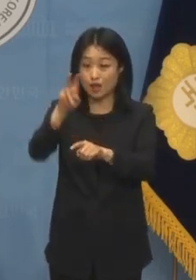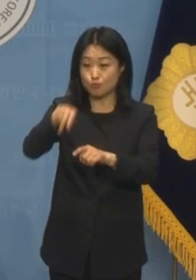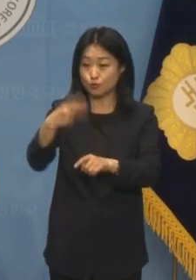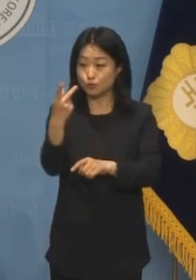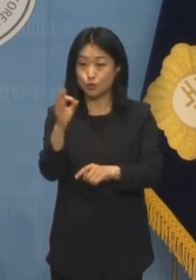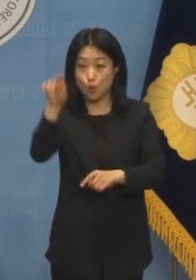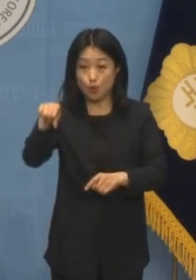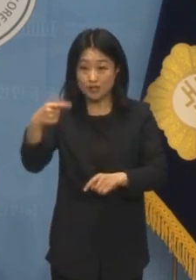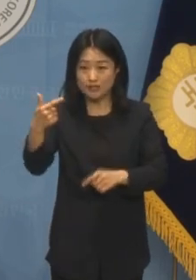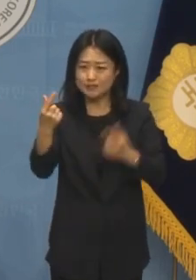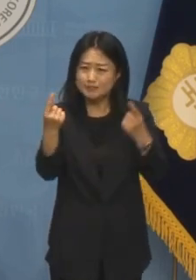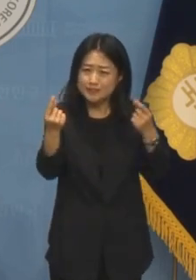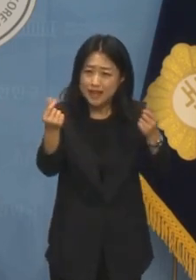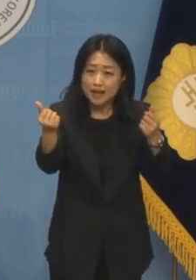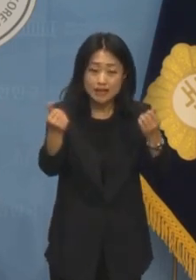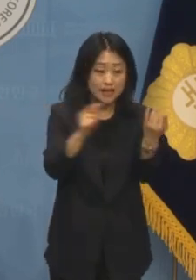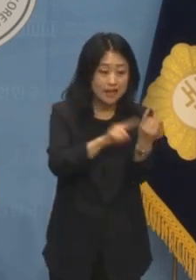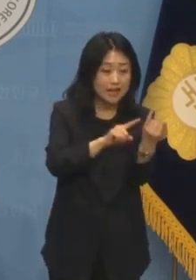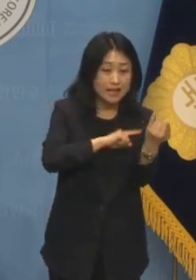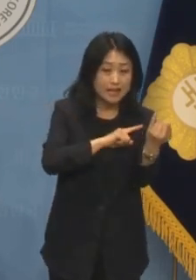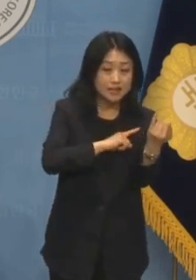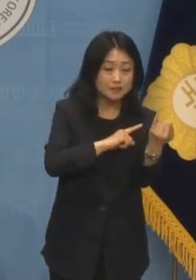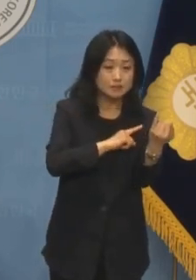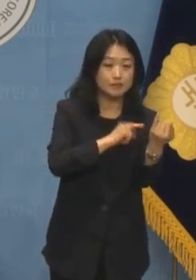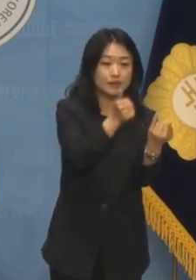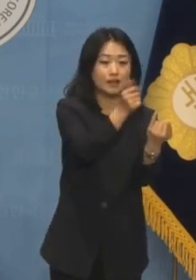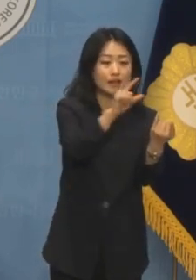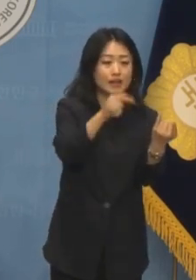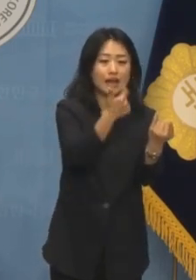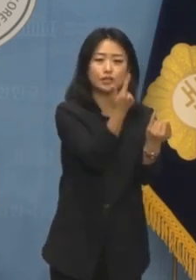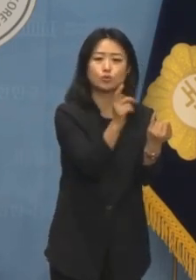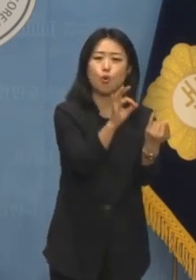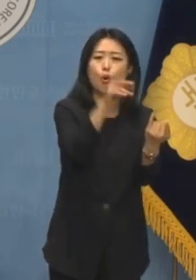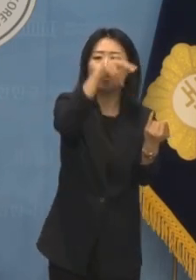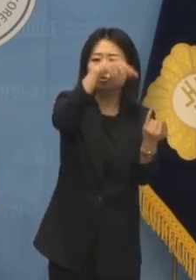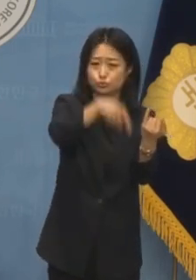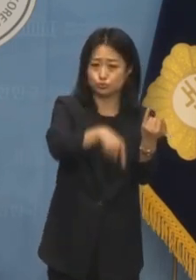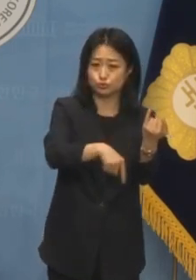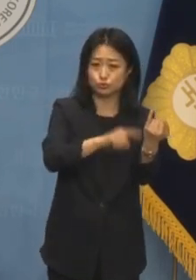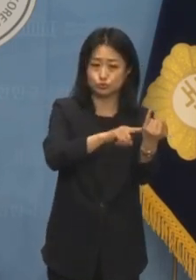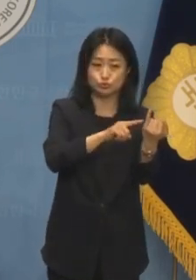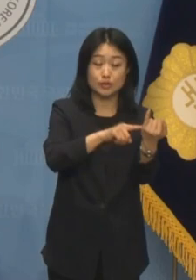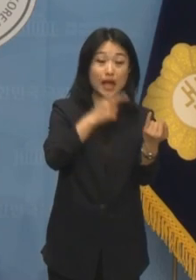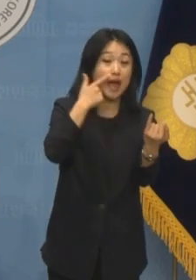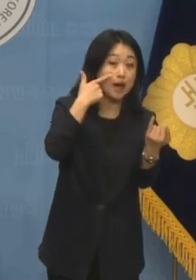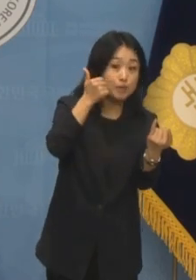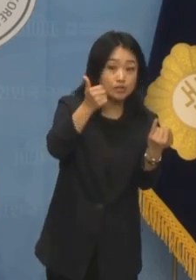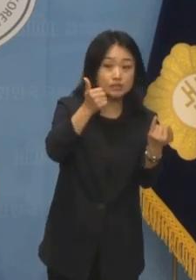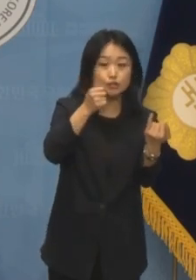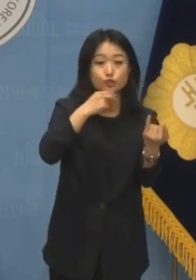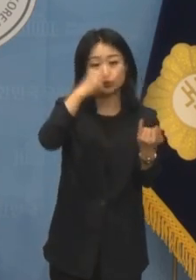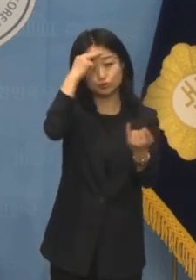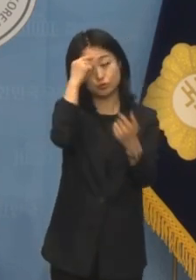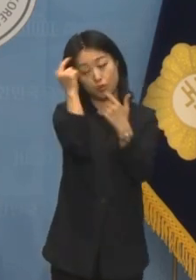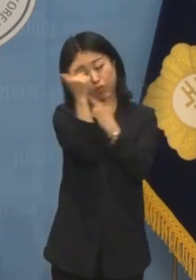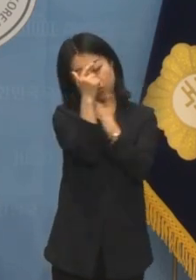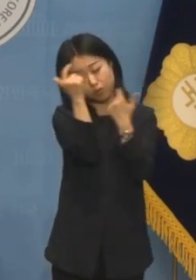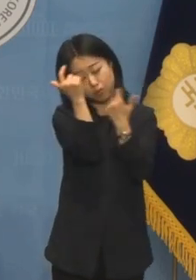한공주님의 사연이 더 가슴 아픈 것은 알코올 중독자인 친권자 아버지가